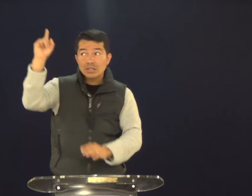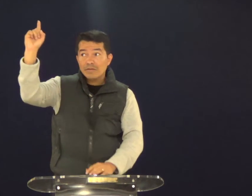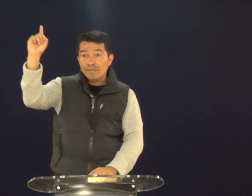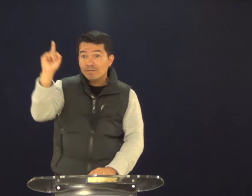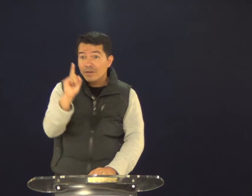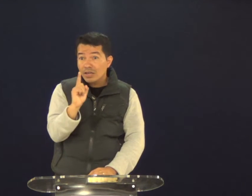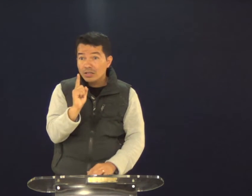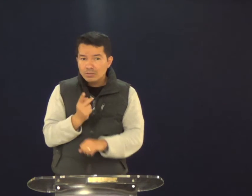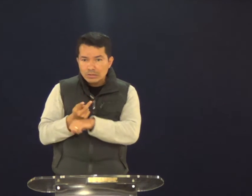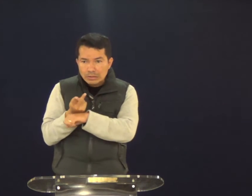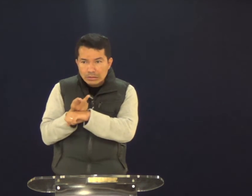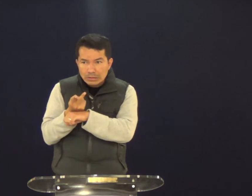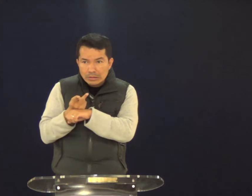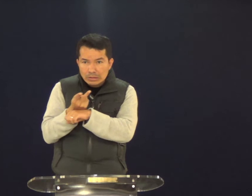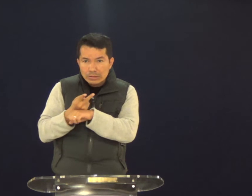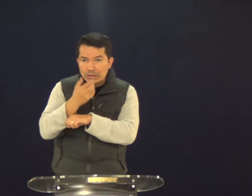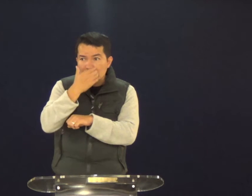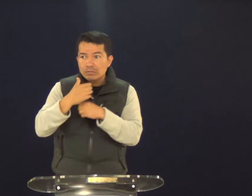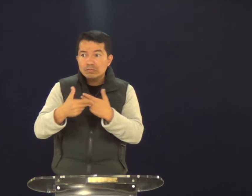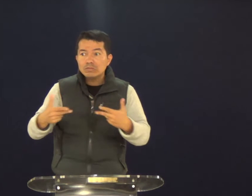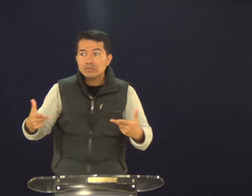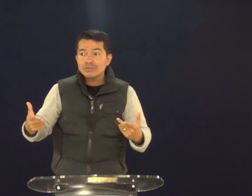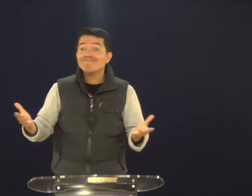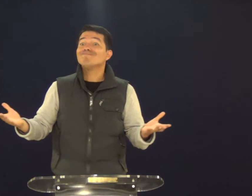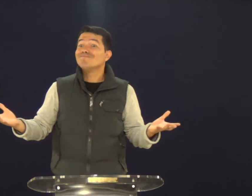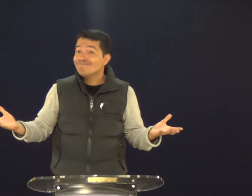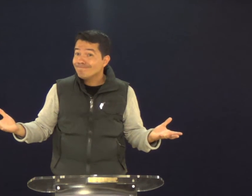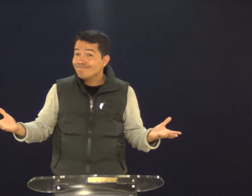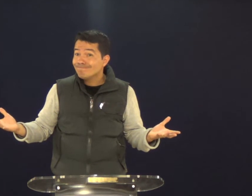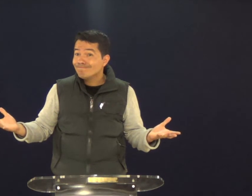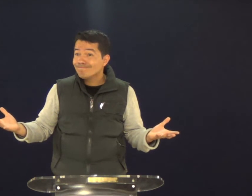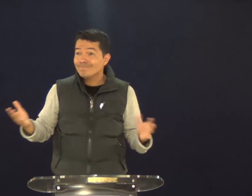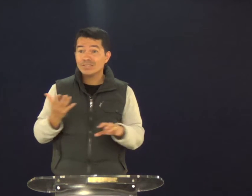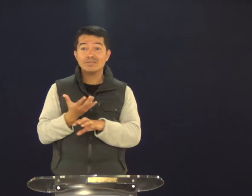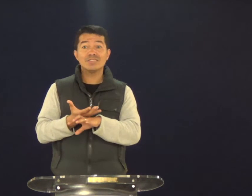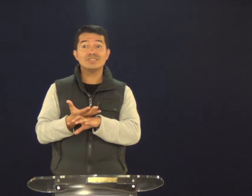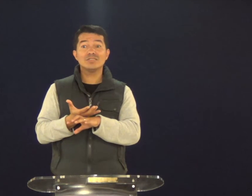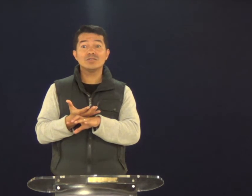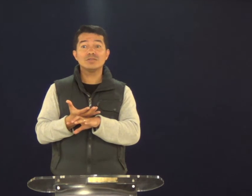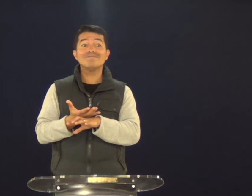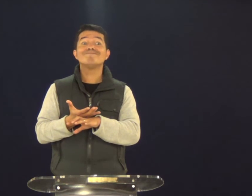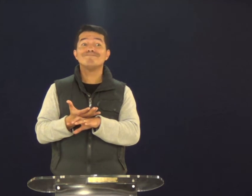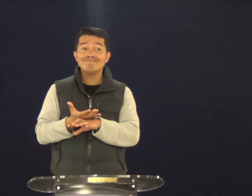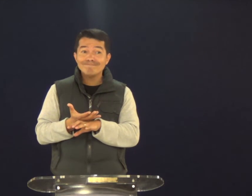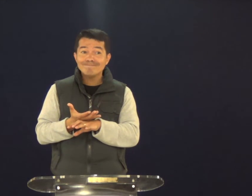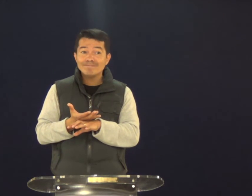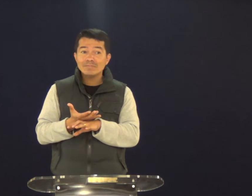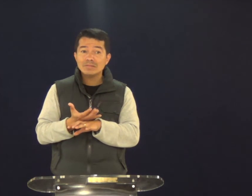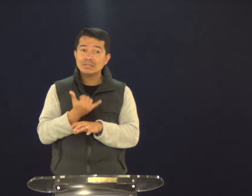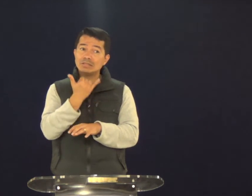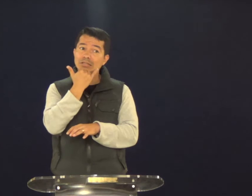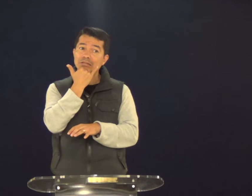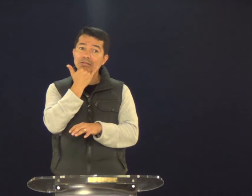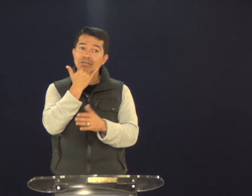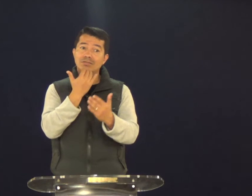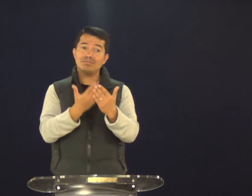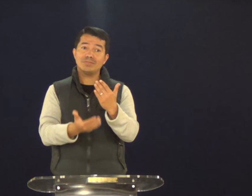Porque Jesus vem procurar uma árvore cheia de fruto. E há de encontrar uma